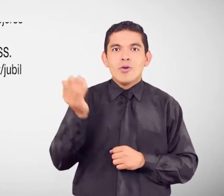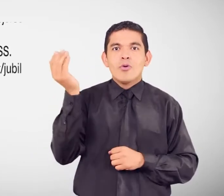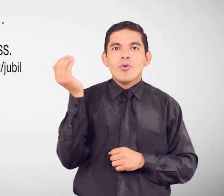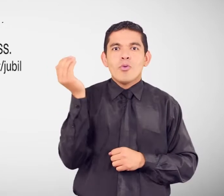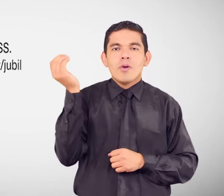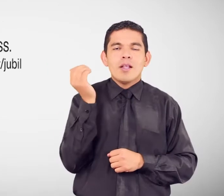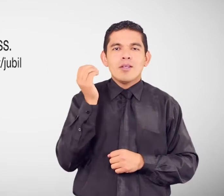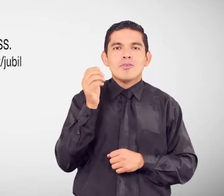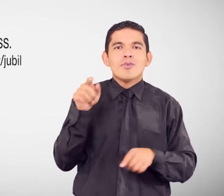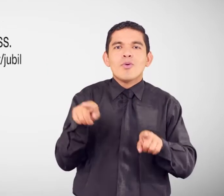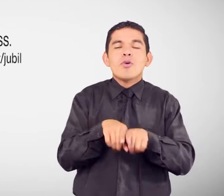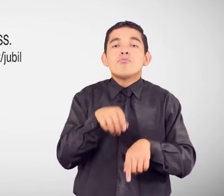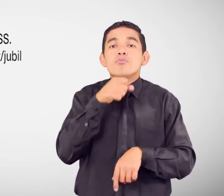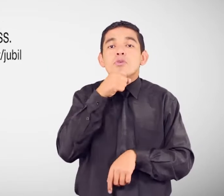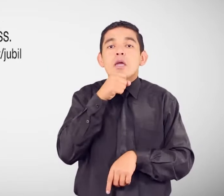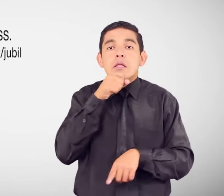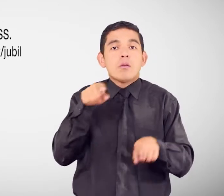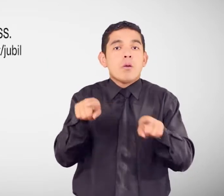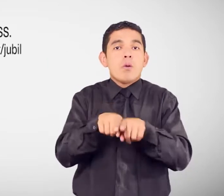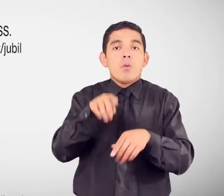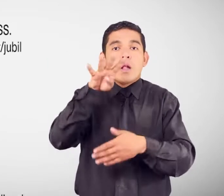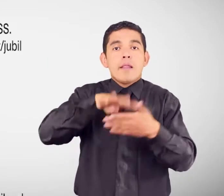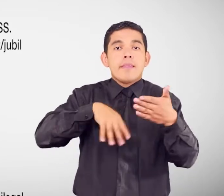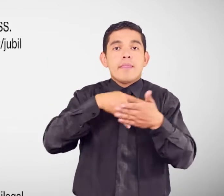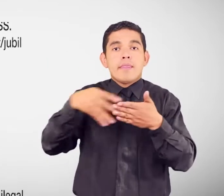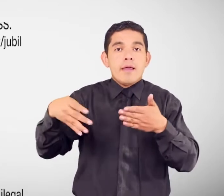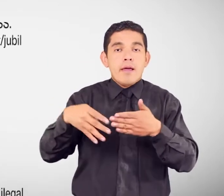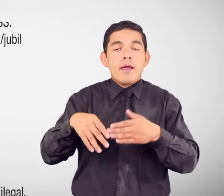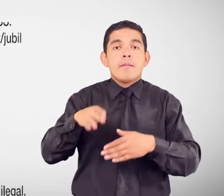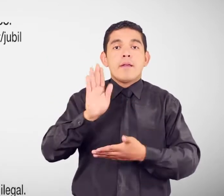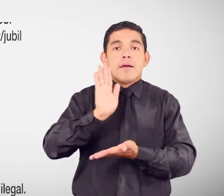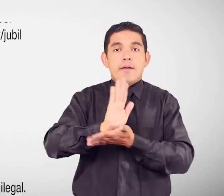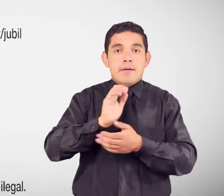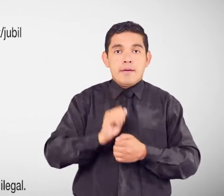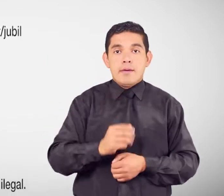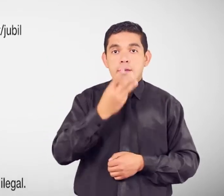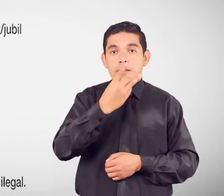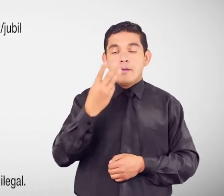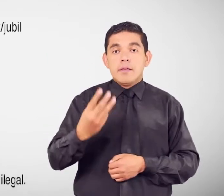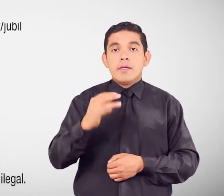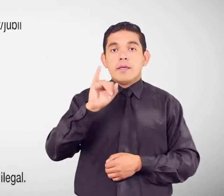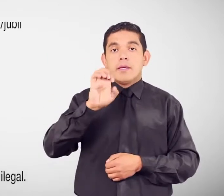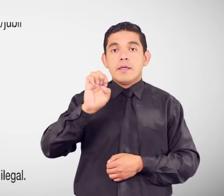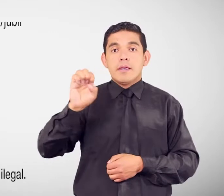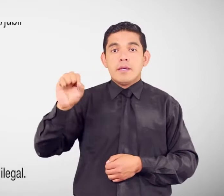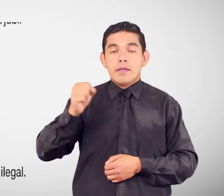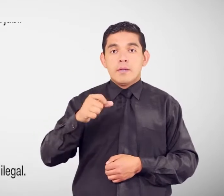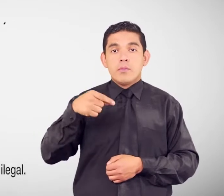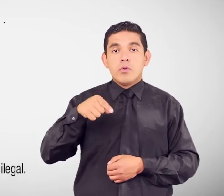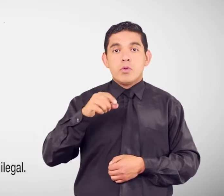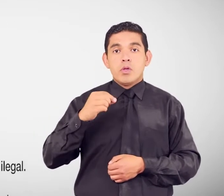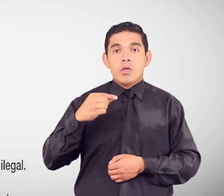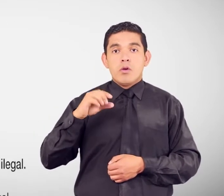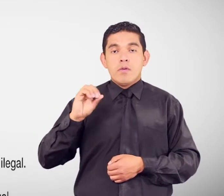acuerdo a la tabla que determina el IES www.ies.gov.es